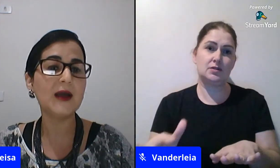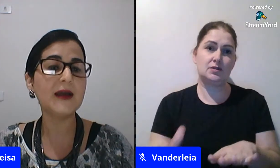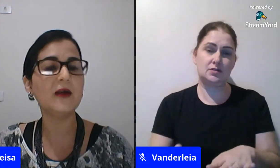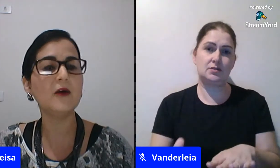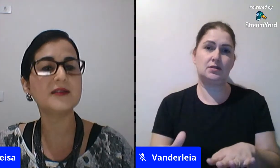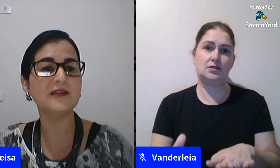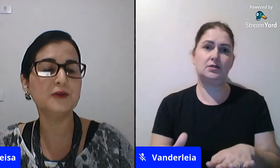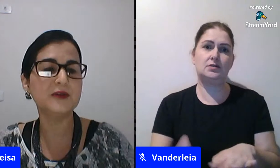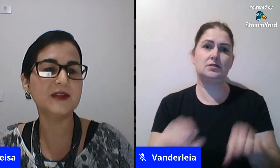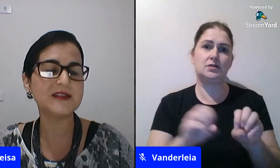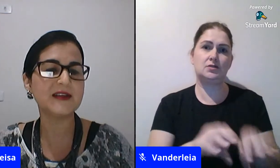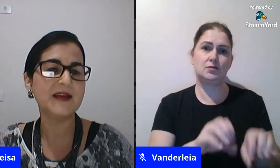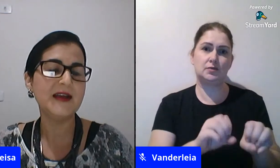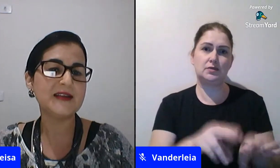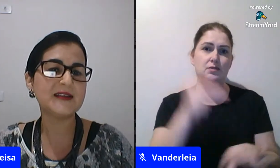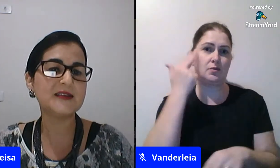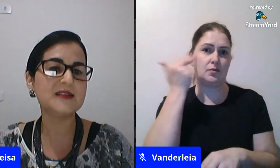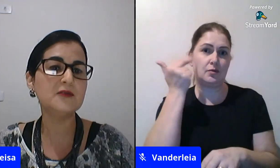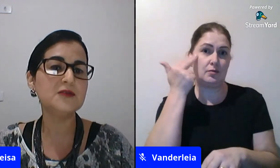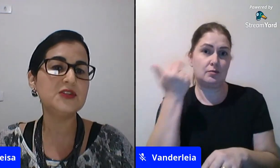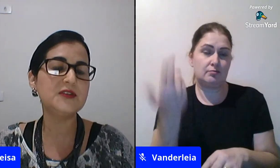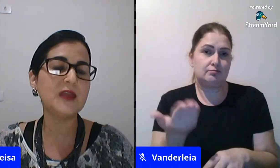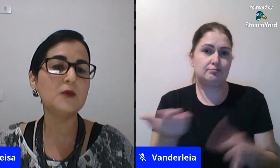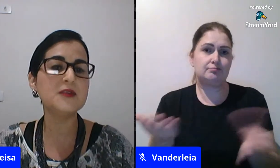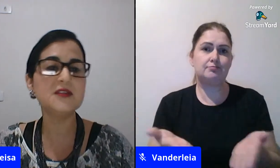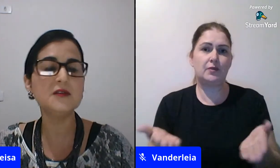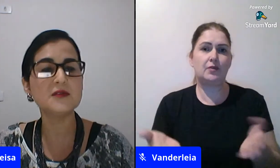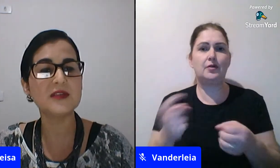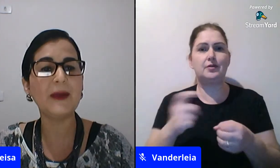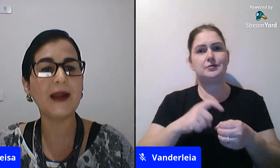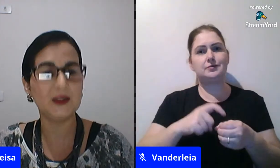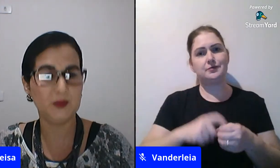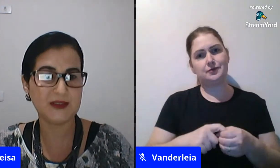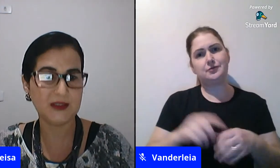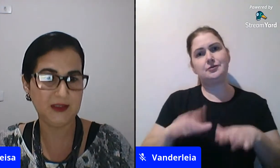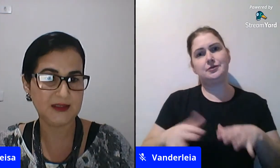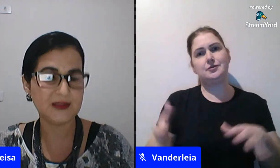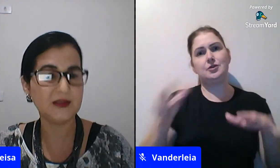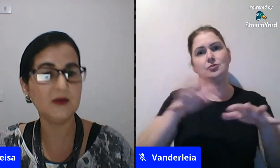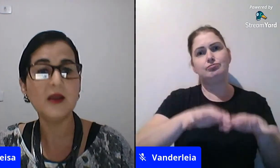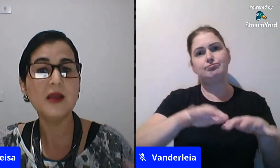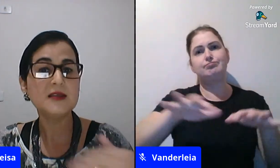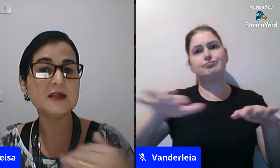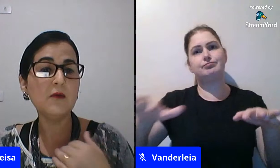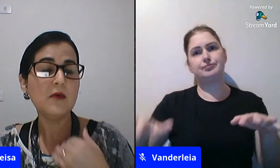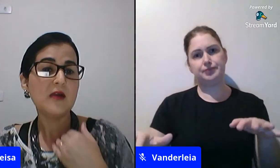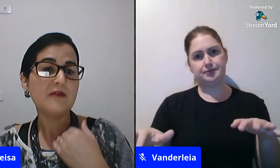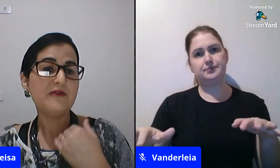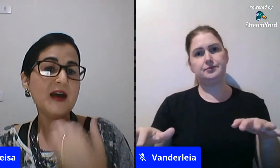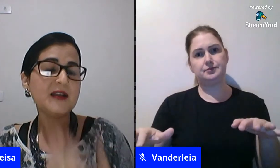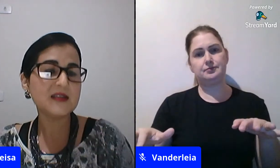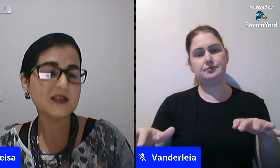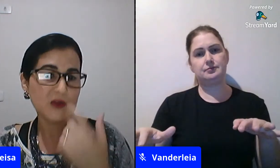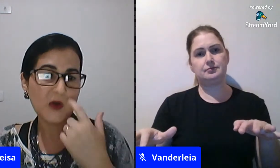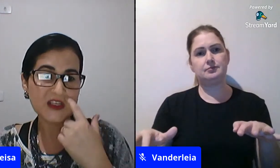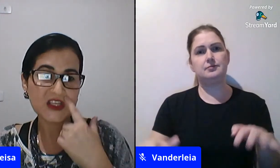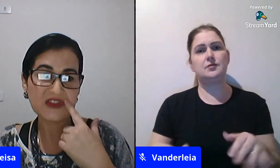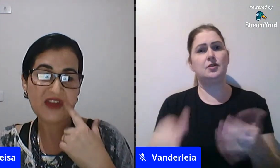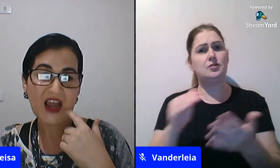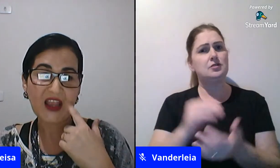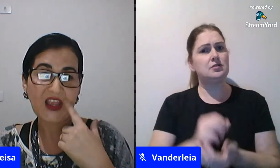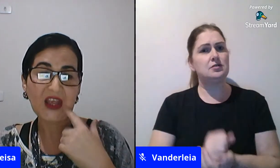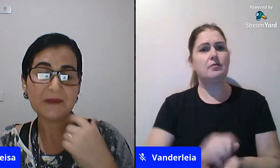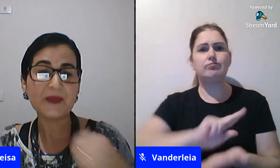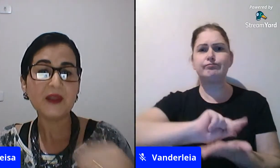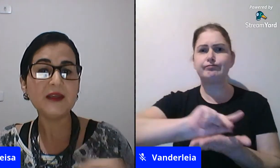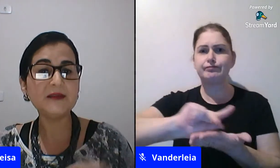ensino regular, e agora está voltando essa questão de ter um ensino separado para as crianças. Então, são várias questões que